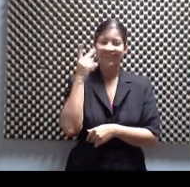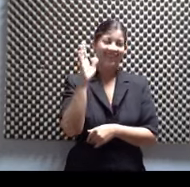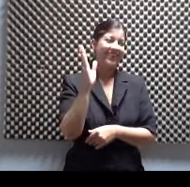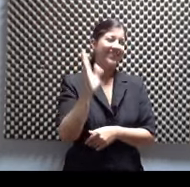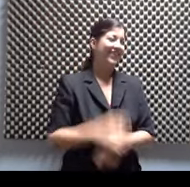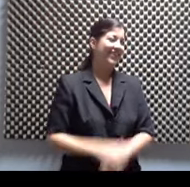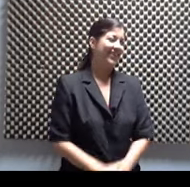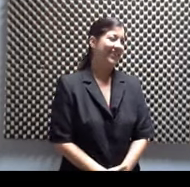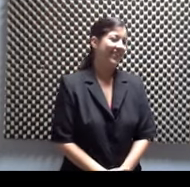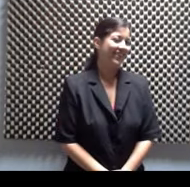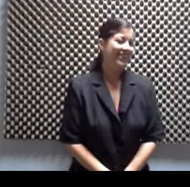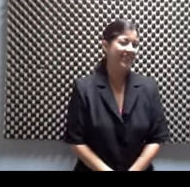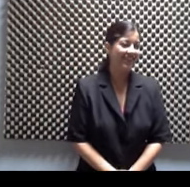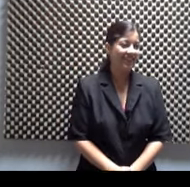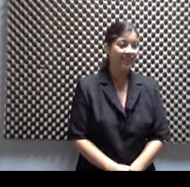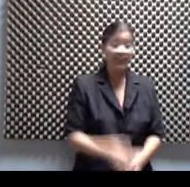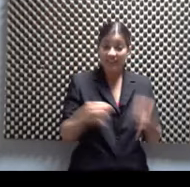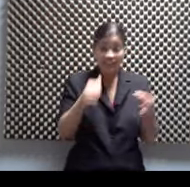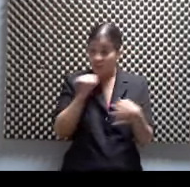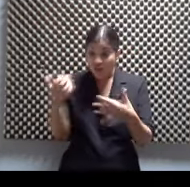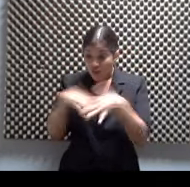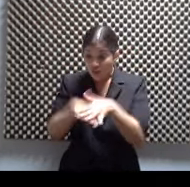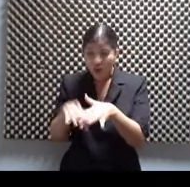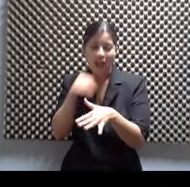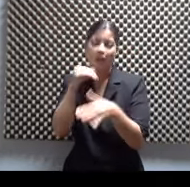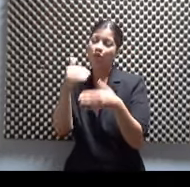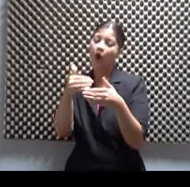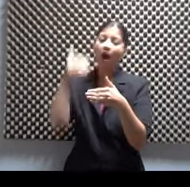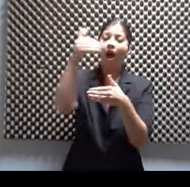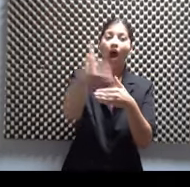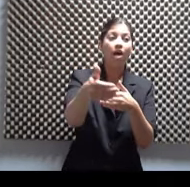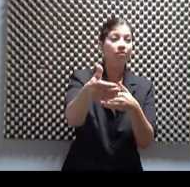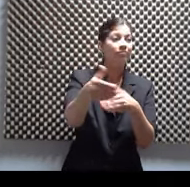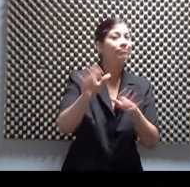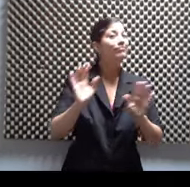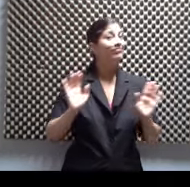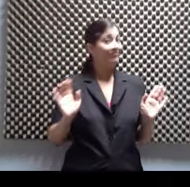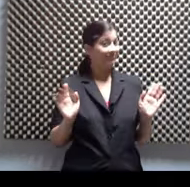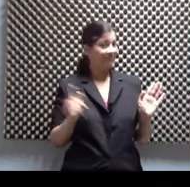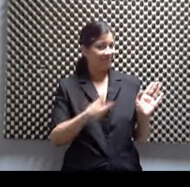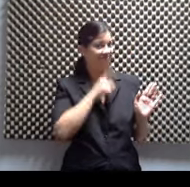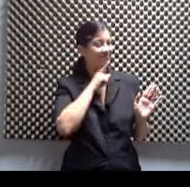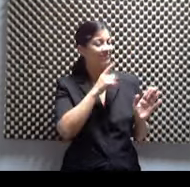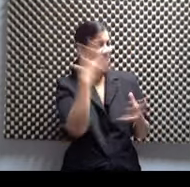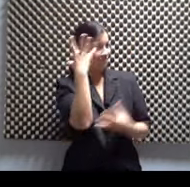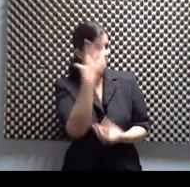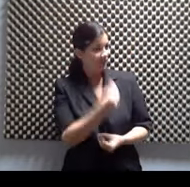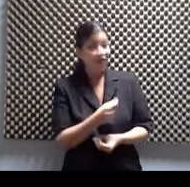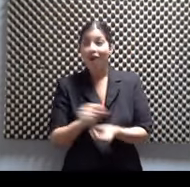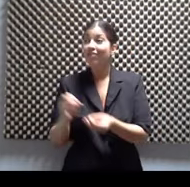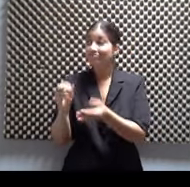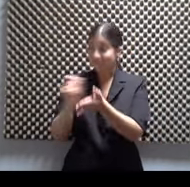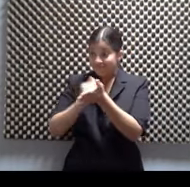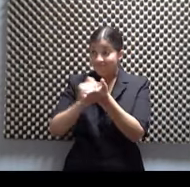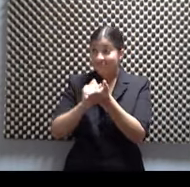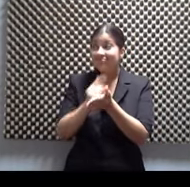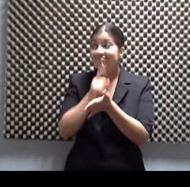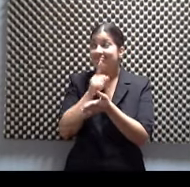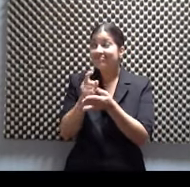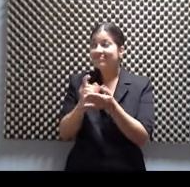El que no se fusiona, no evoluciona. ¡Wow! ¡Qué Eso fue de 2013. Apúntala. Apúntala, Javier. Lo voy a